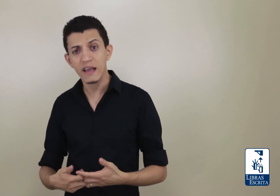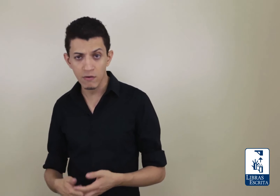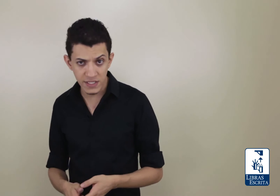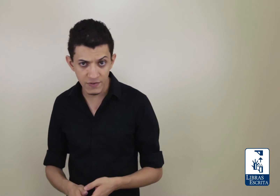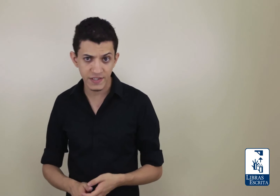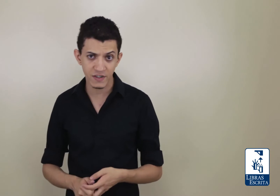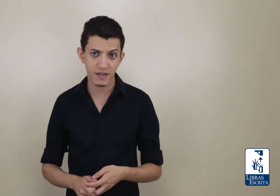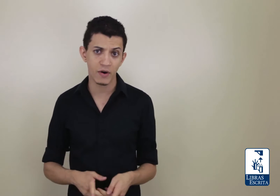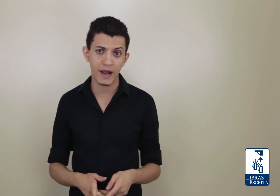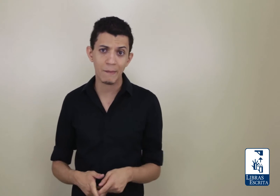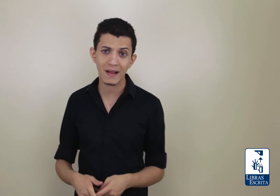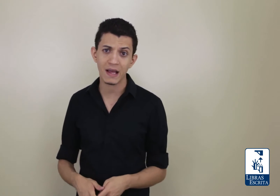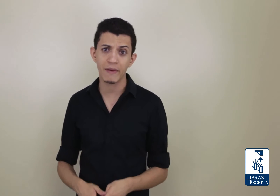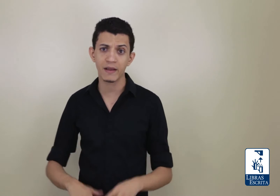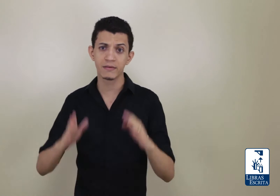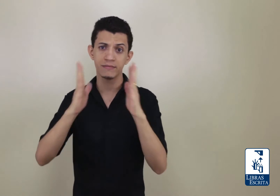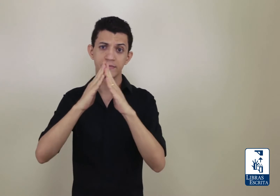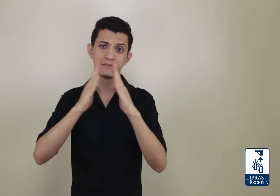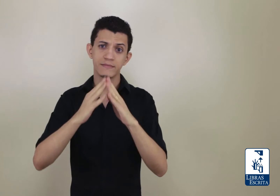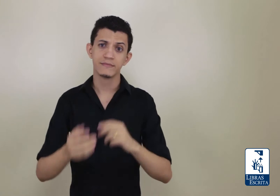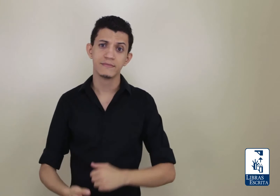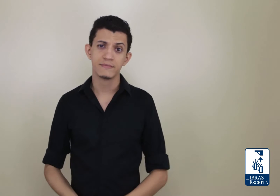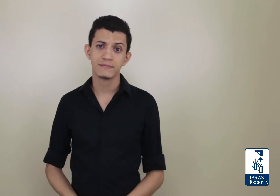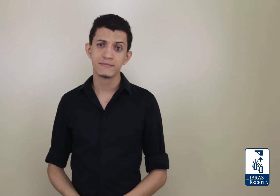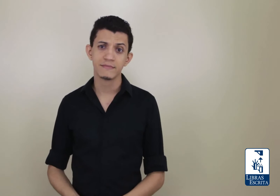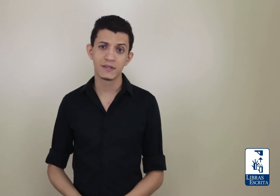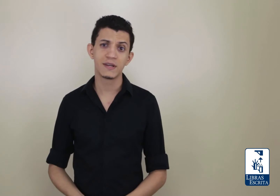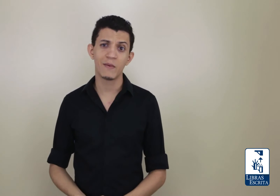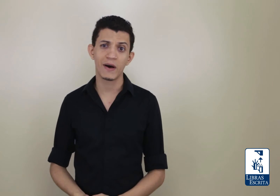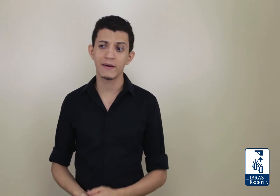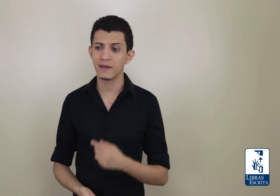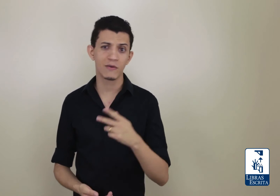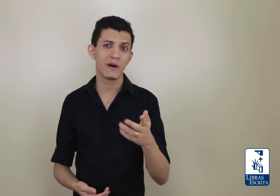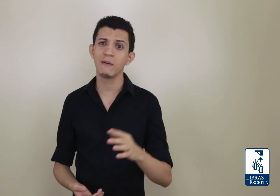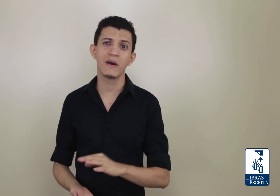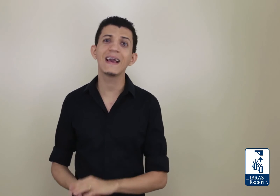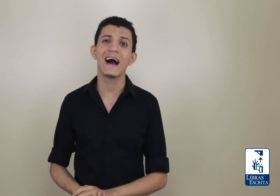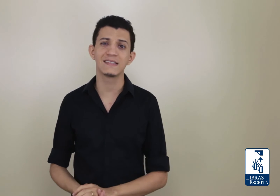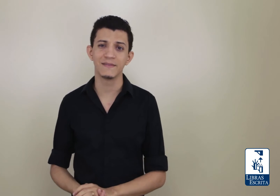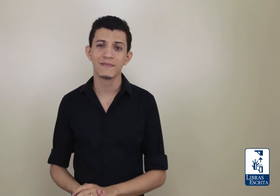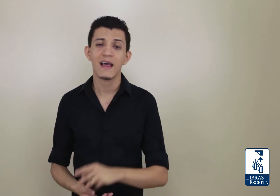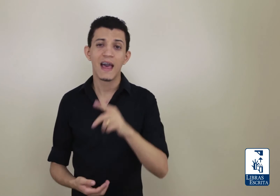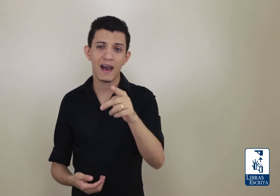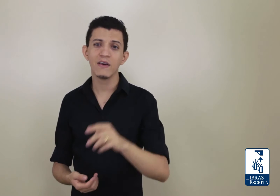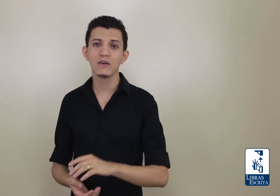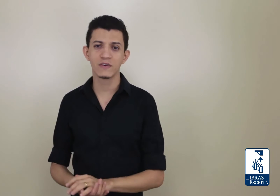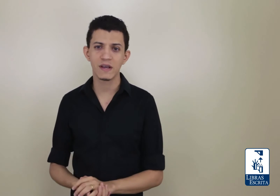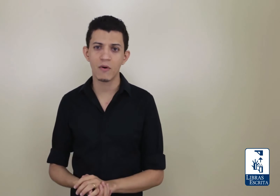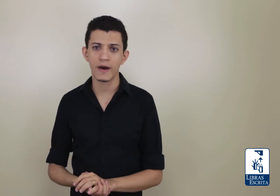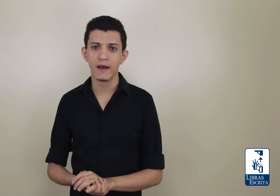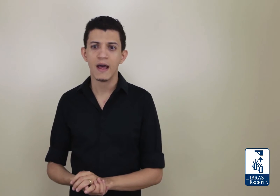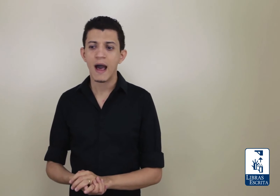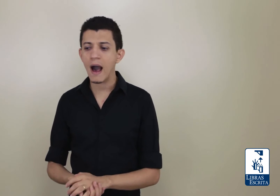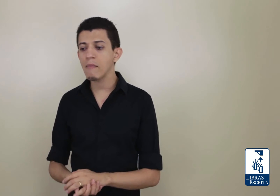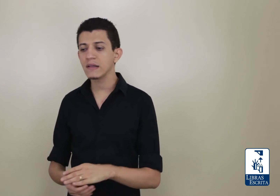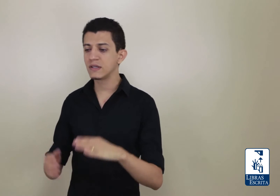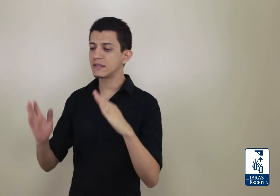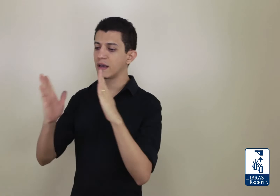Inclusive, se você mora em apartamento, você mora, não, não é em casa. É aí onde você mora. Ah, Matos, isso aqui